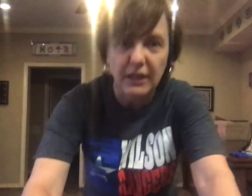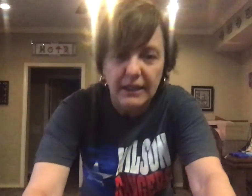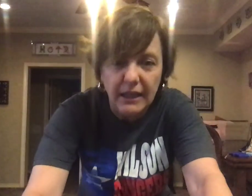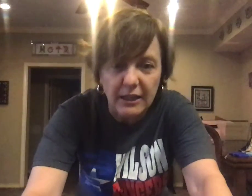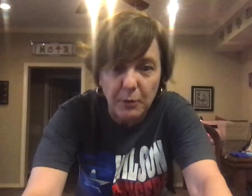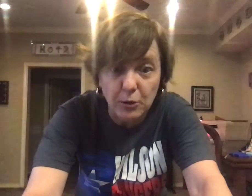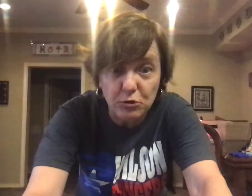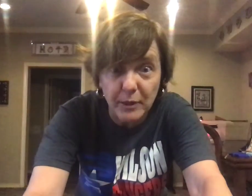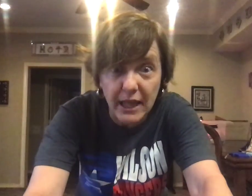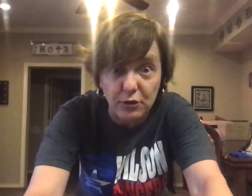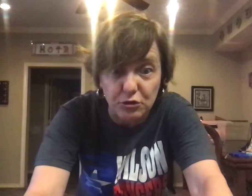Espero sus videos.